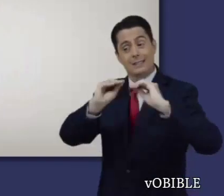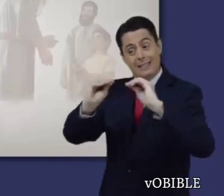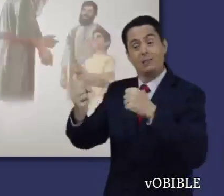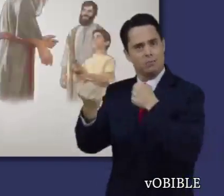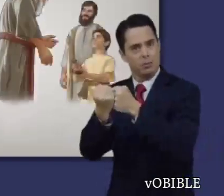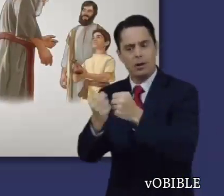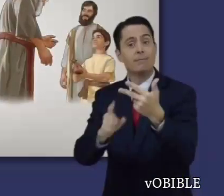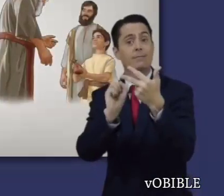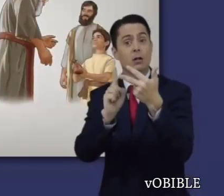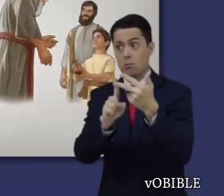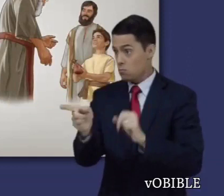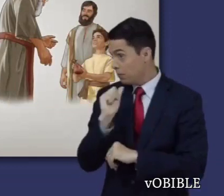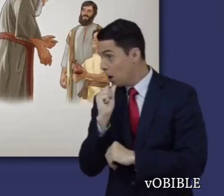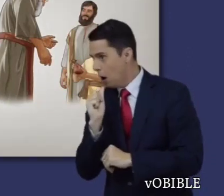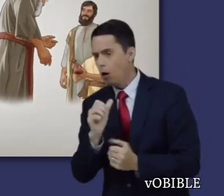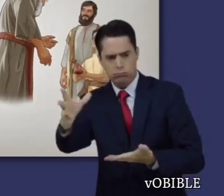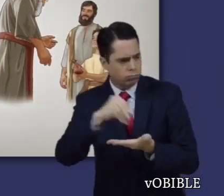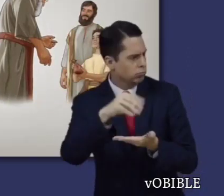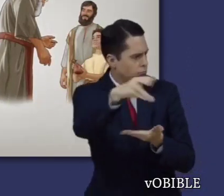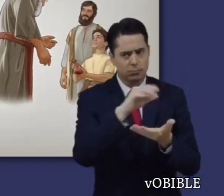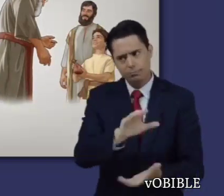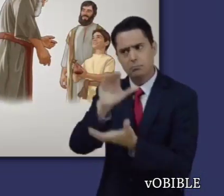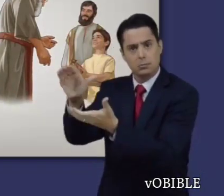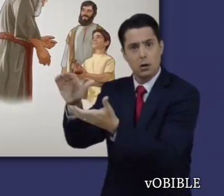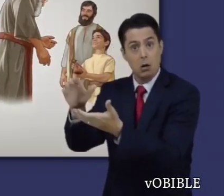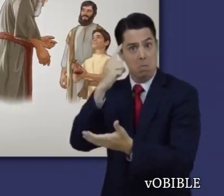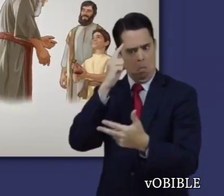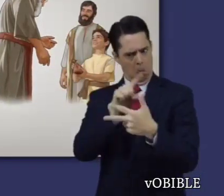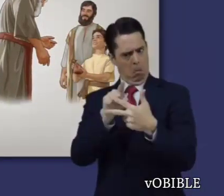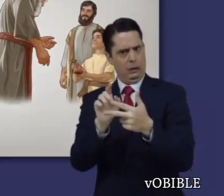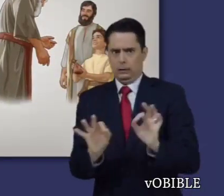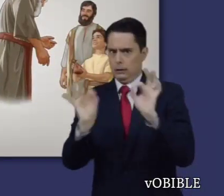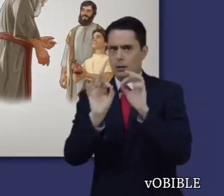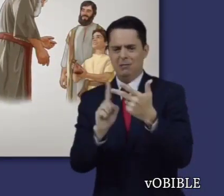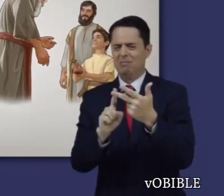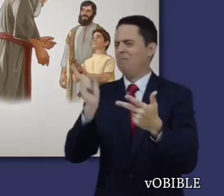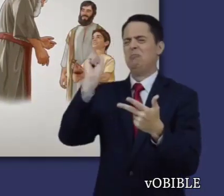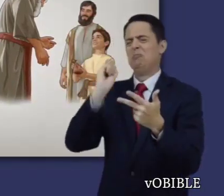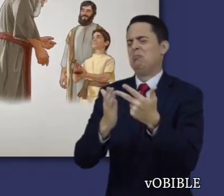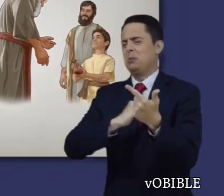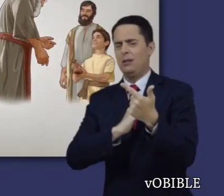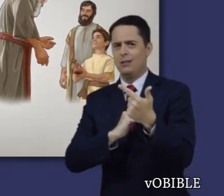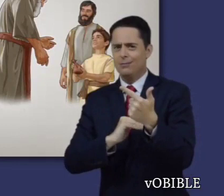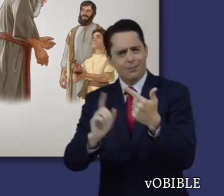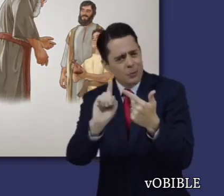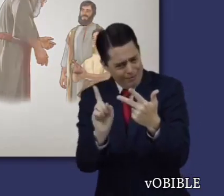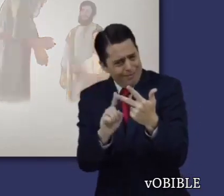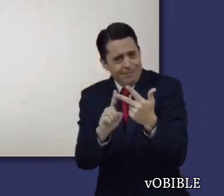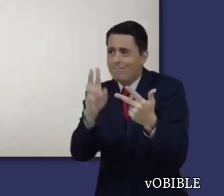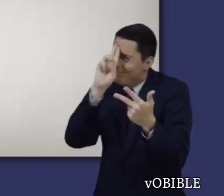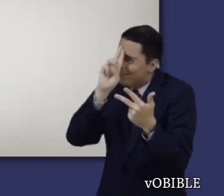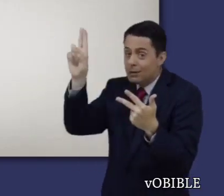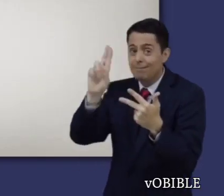enseñar y a la de socorrer a nuestros hermanos. Por lo tanto, las labores de socorro forman parte del servicio sagrado de los cristianos.